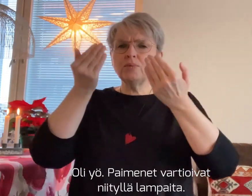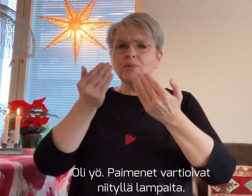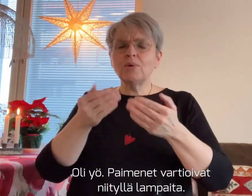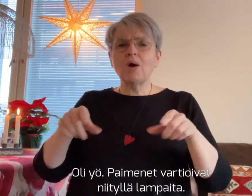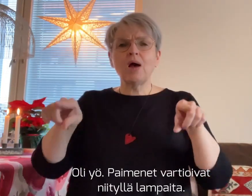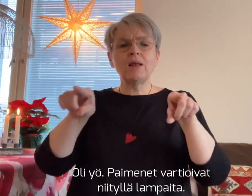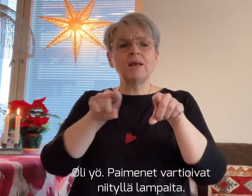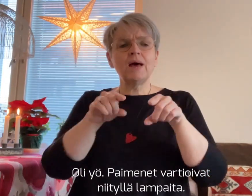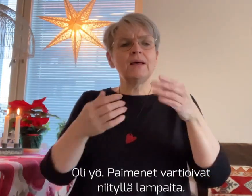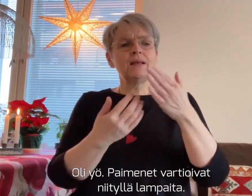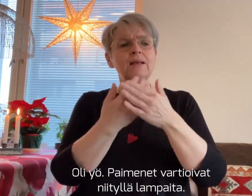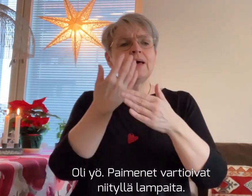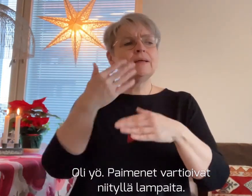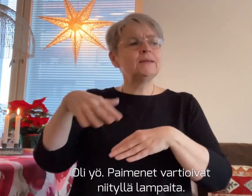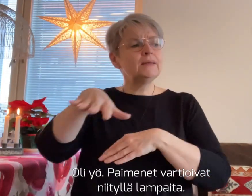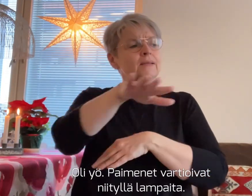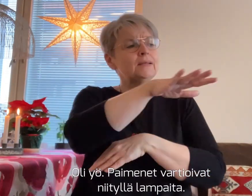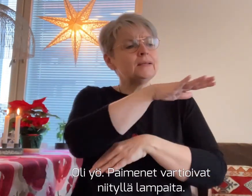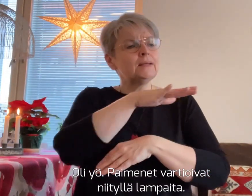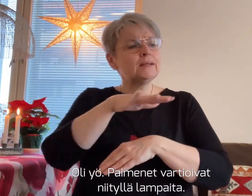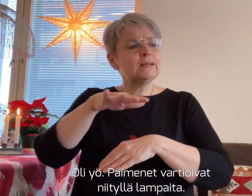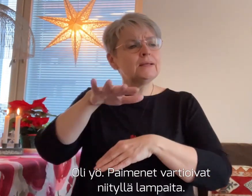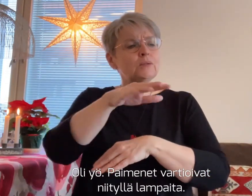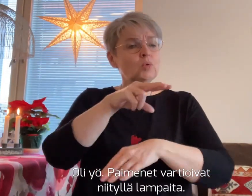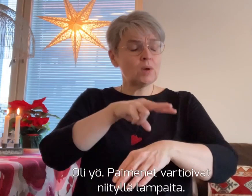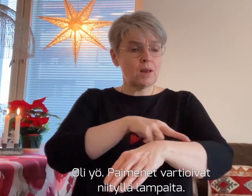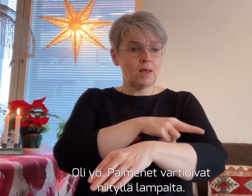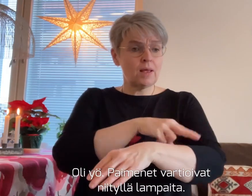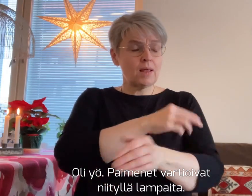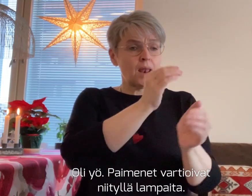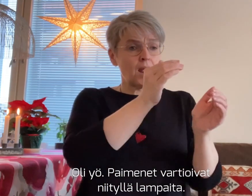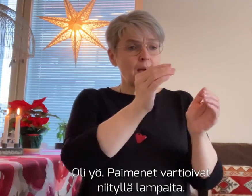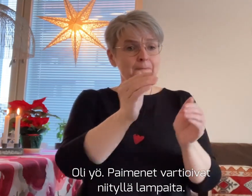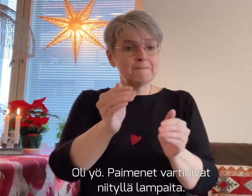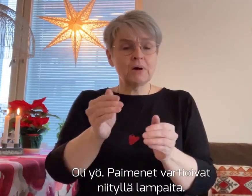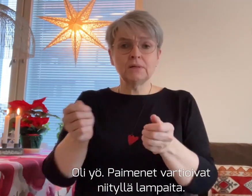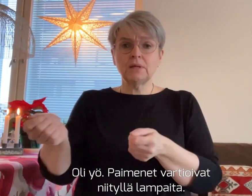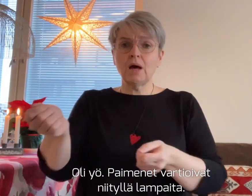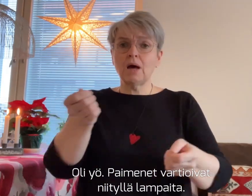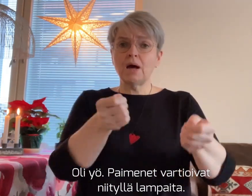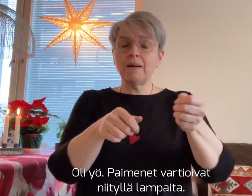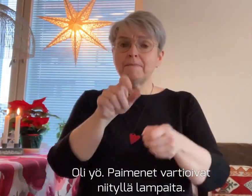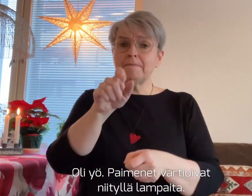Oli yö. Paimenet vartioivat niityllä lampaita.